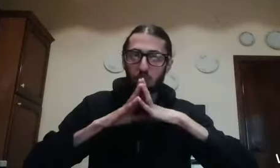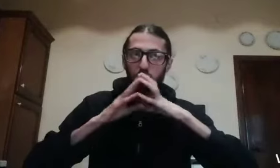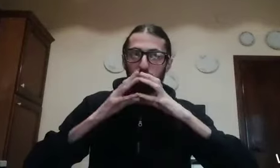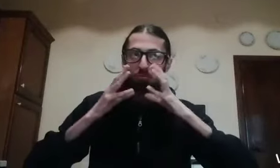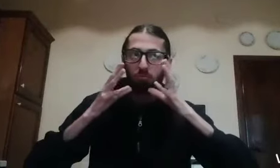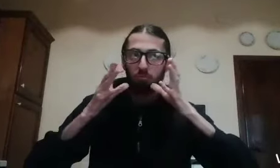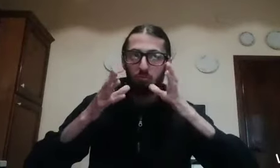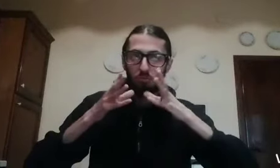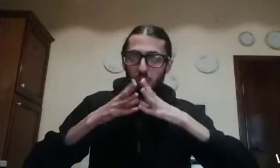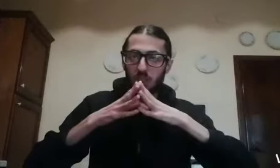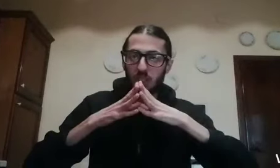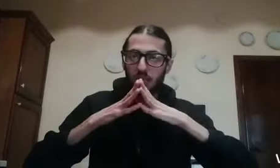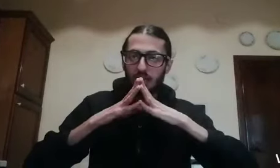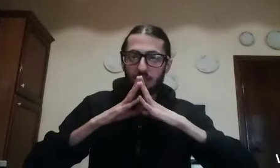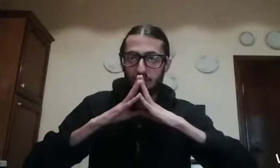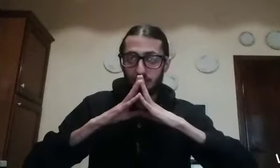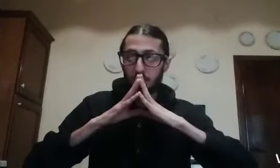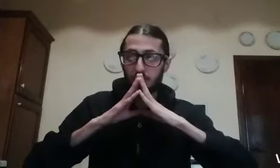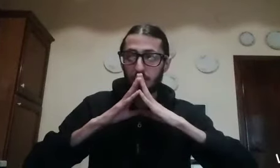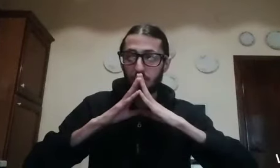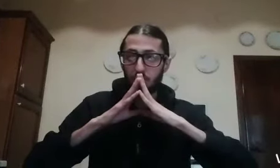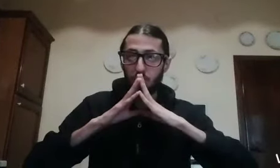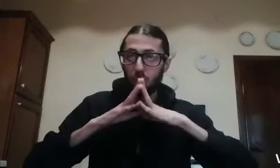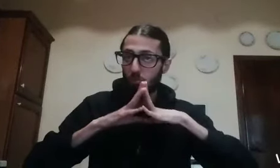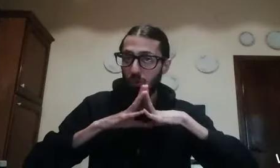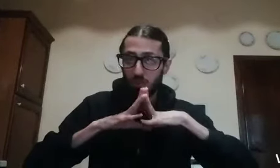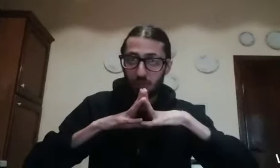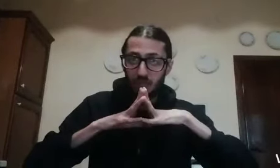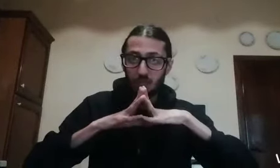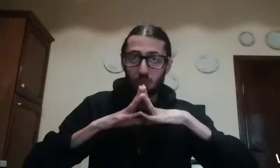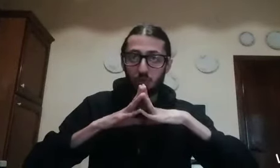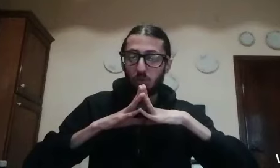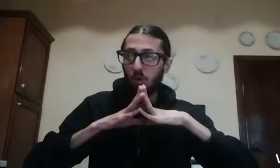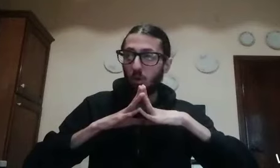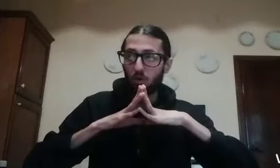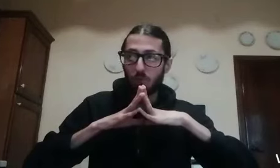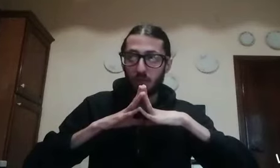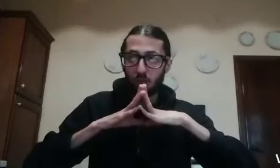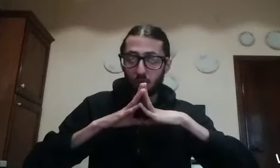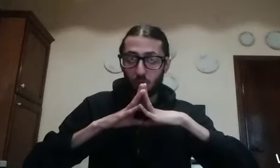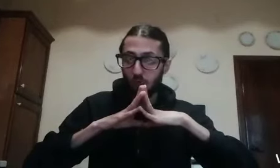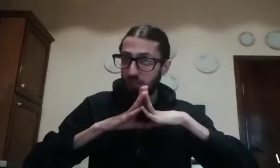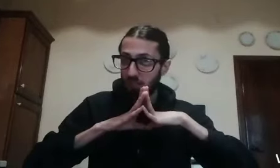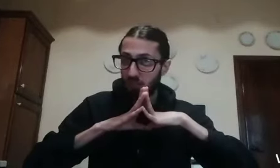di essere razzista sto solamente spiegando il mio punto di vista